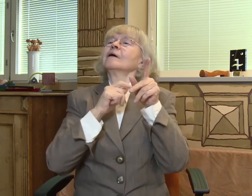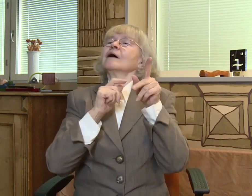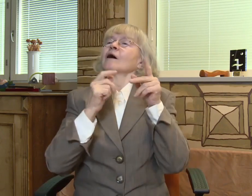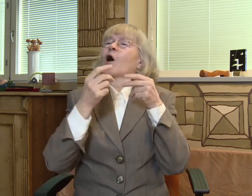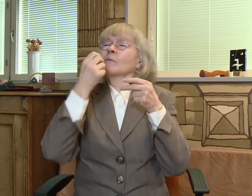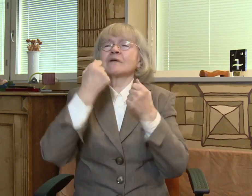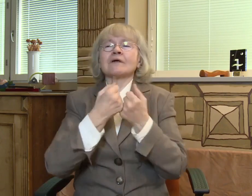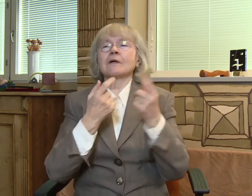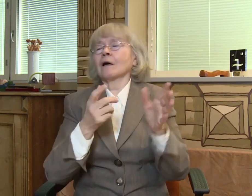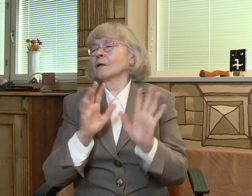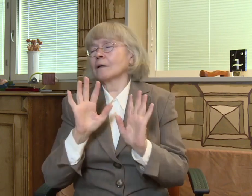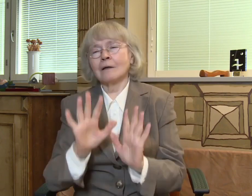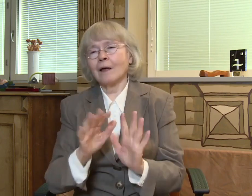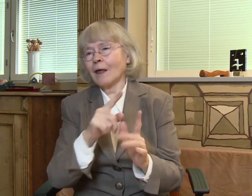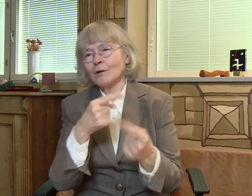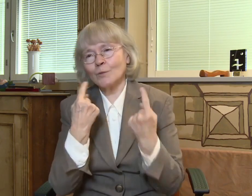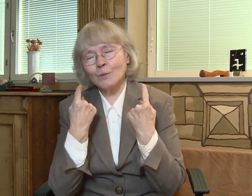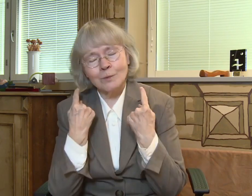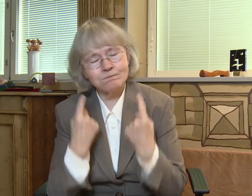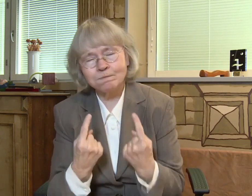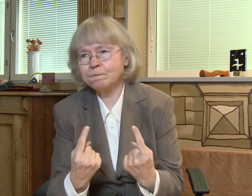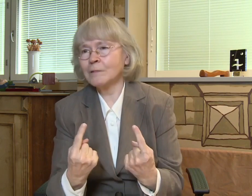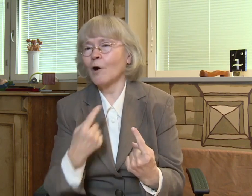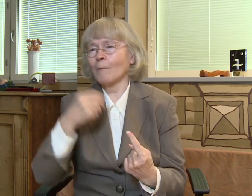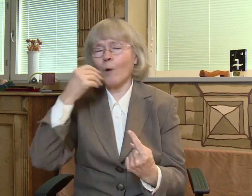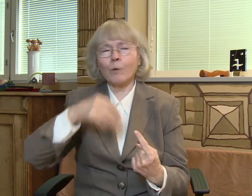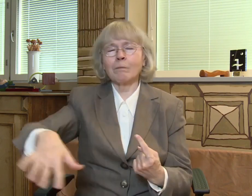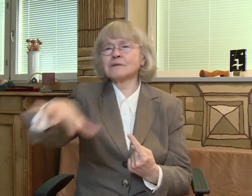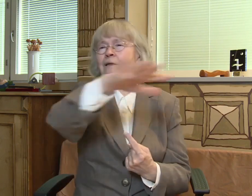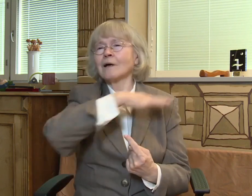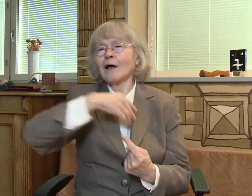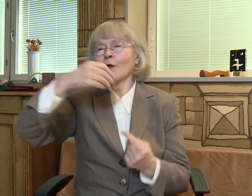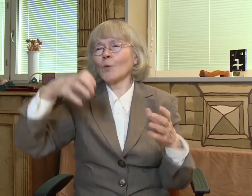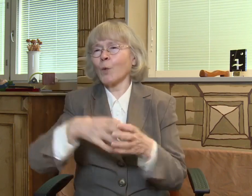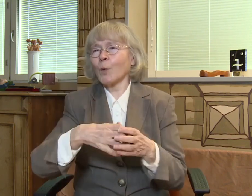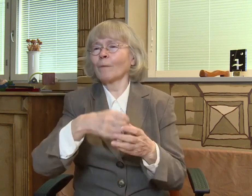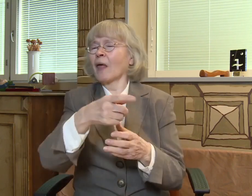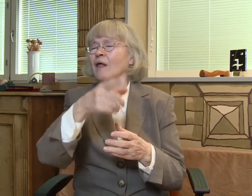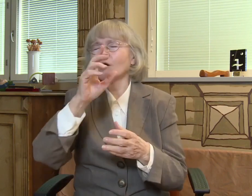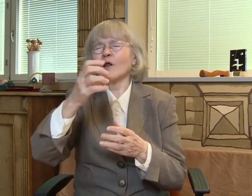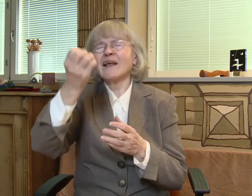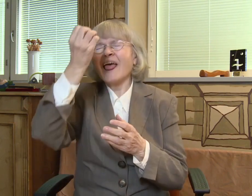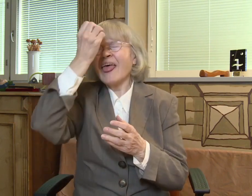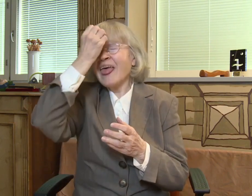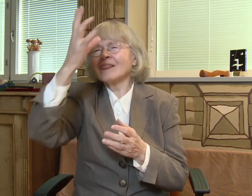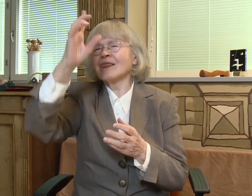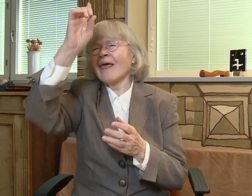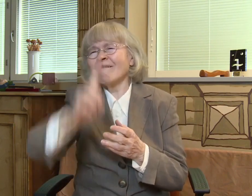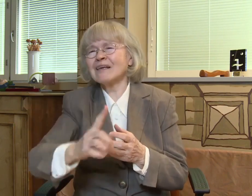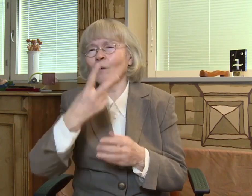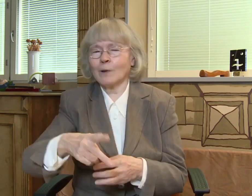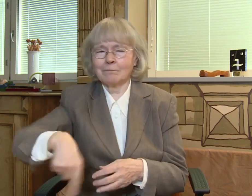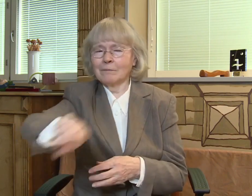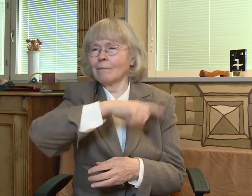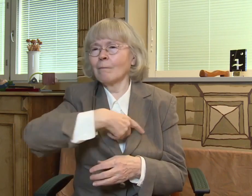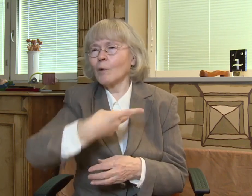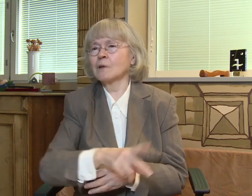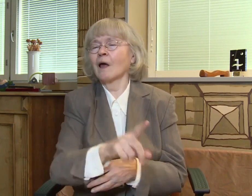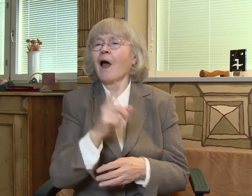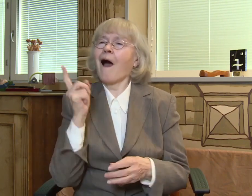Tätini kertoi tästä ainutlaatuisesta Kaisusta, joka sulatui niin hyvin opiskelijayhteisöön ja oli kaikista naisista etevin.